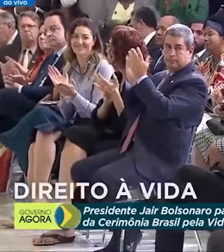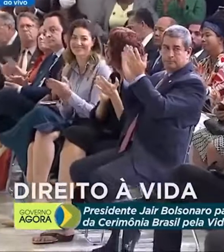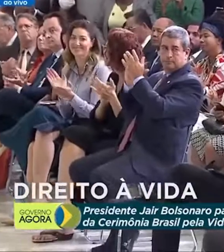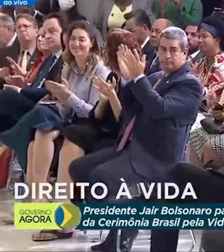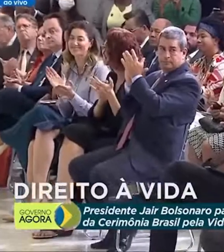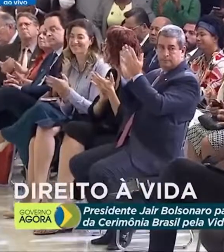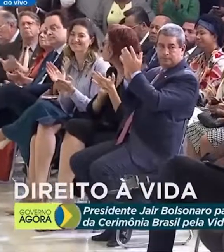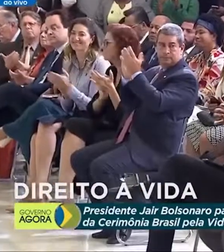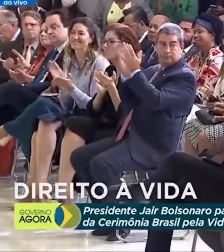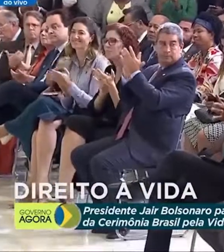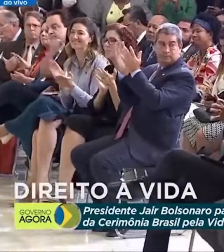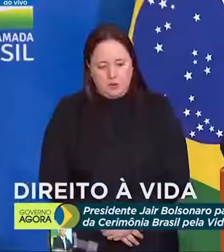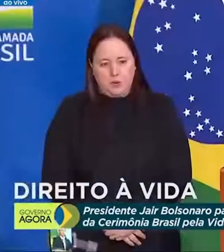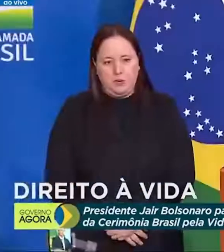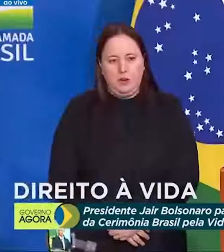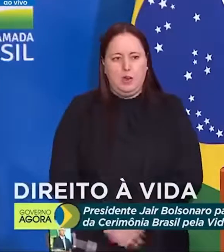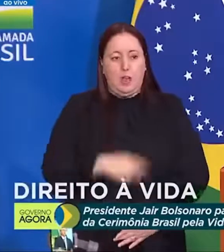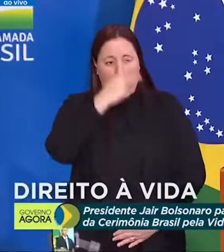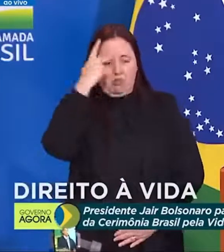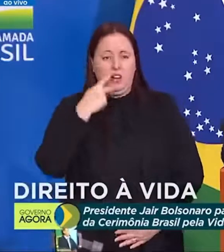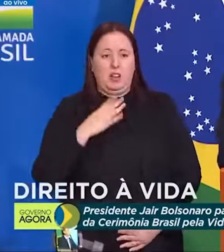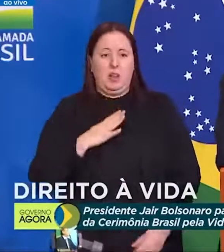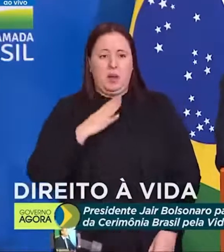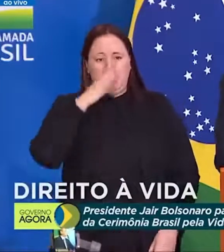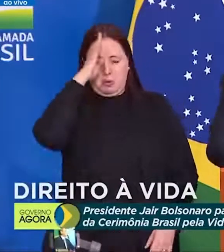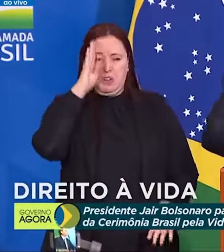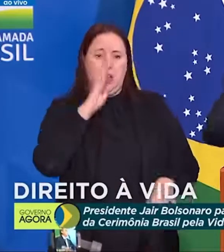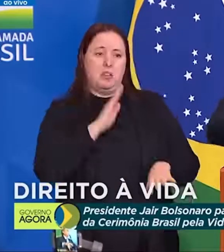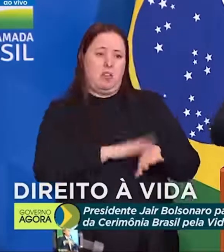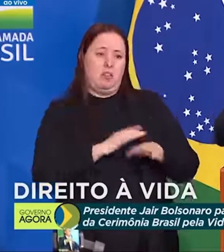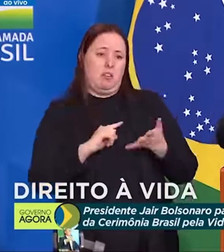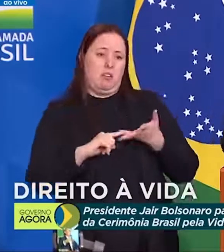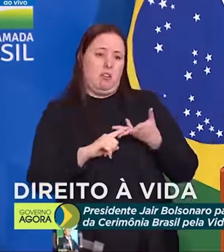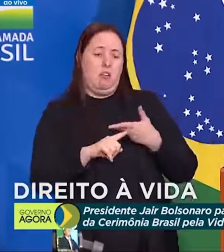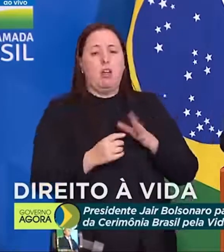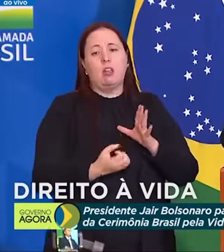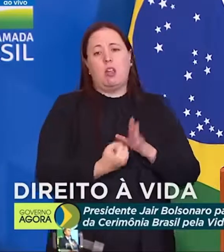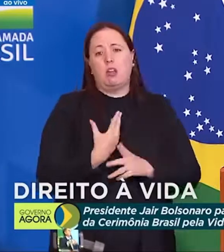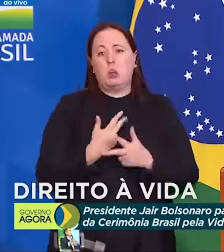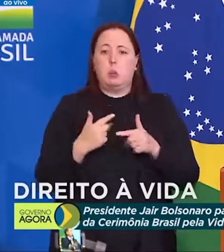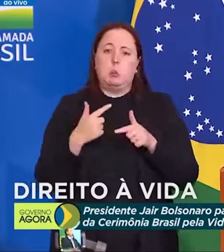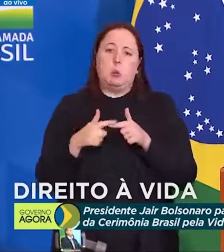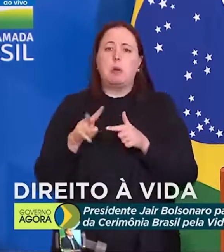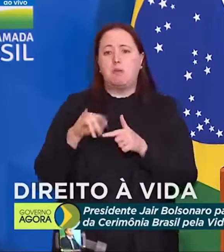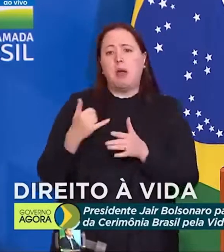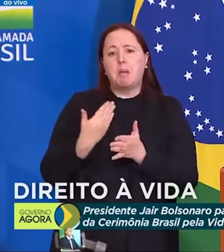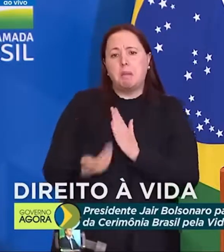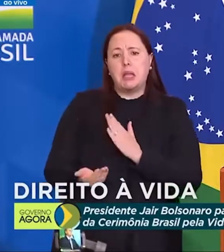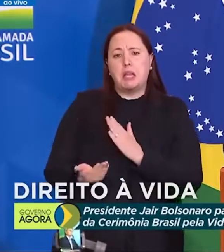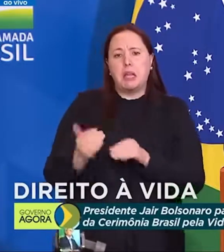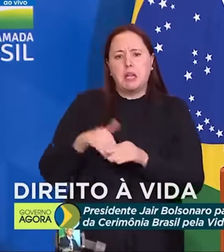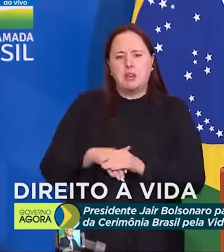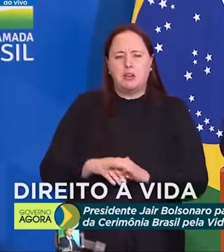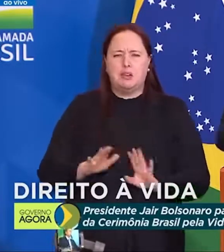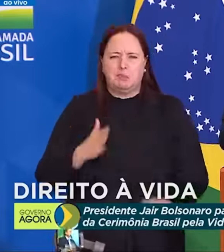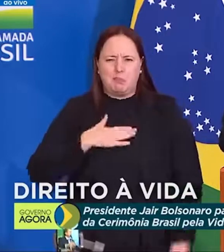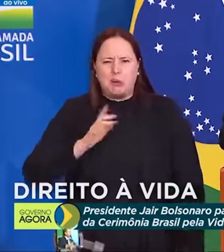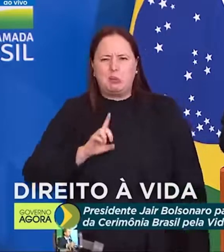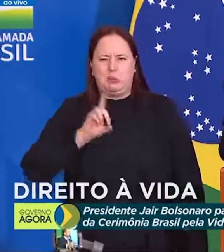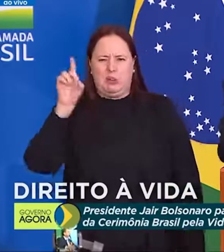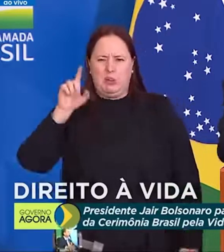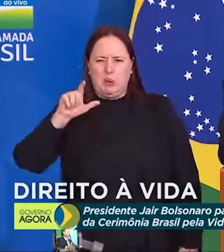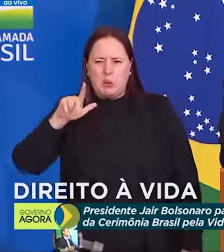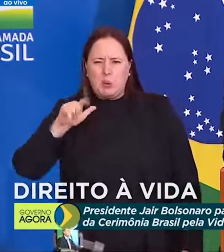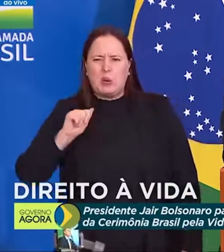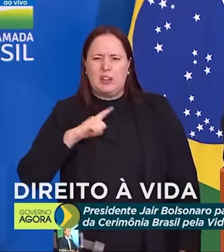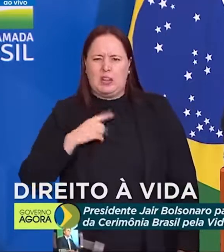Alguns falam, ah, o Bolsonaro está fazendo isso porque está criando um clima que vai perder. Meu Deus do céu, se o Lula